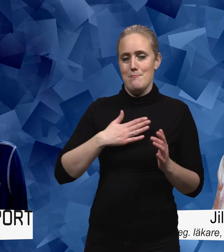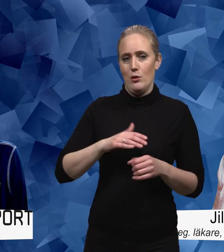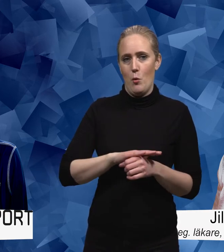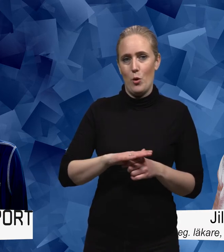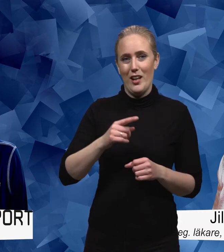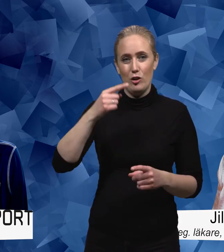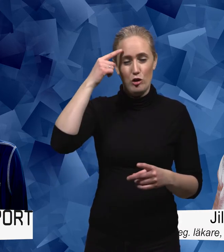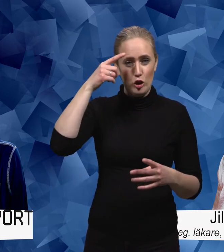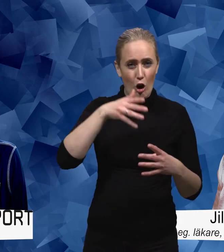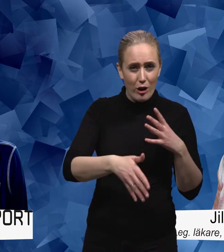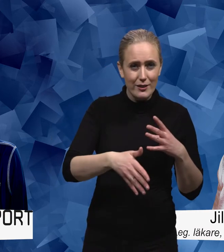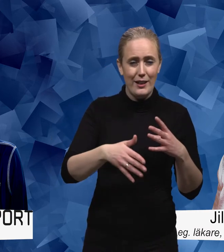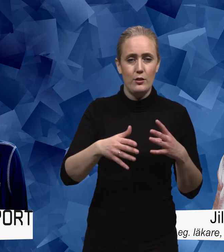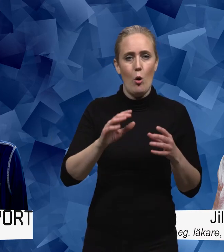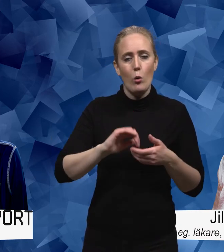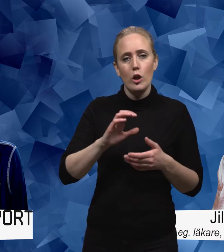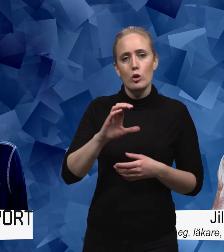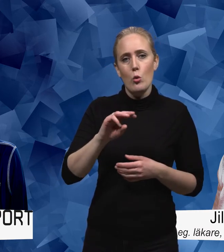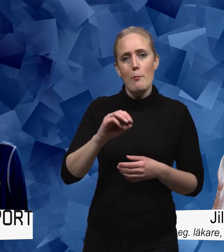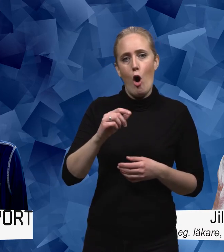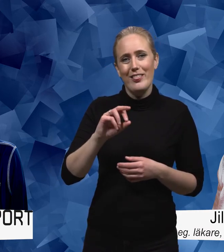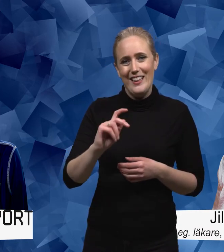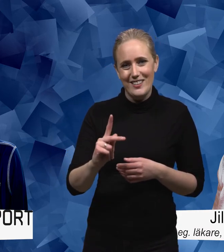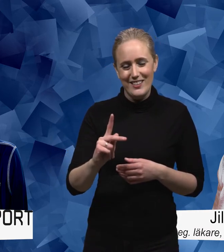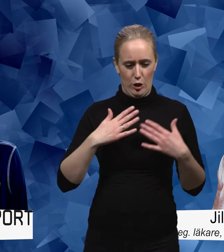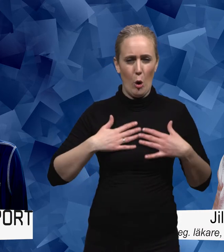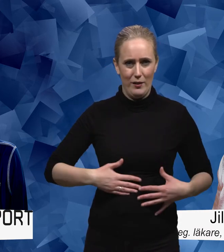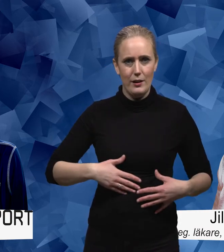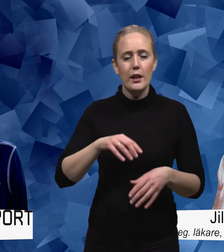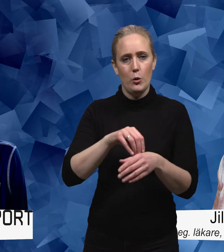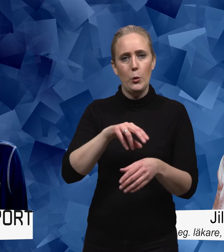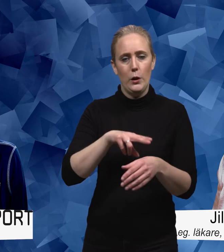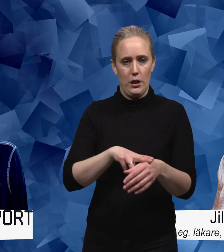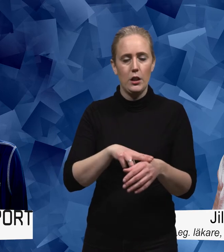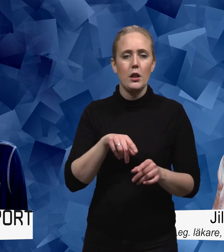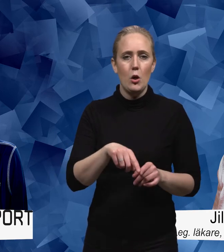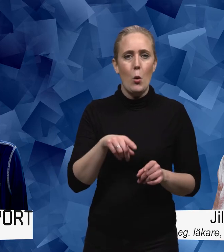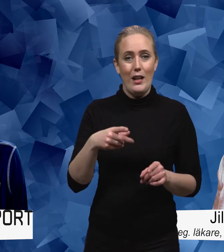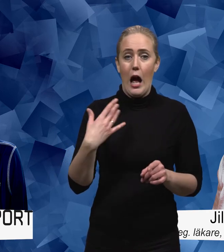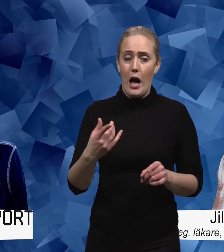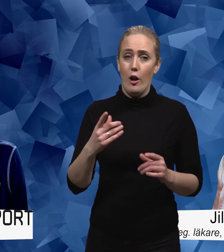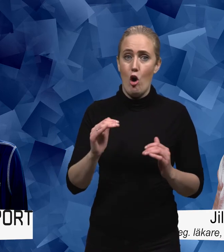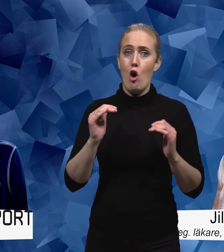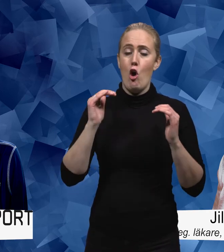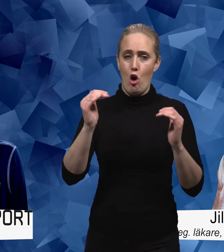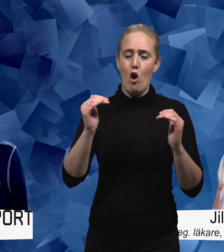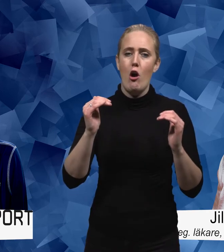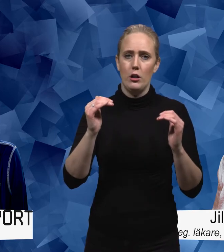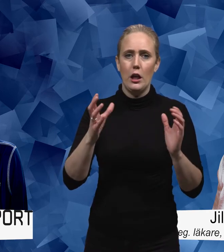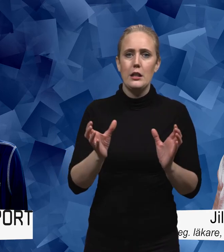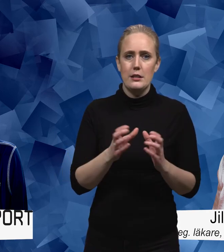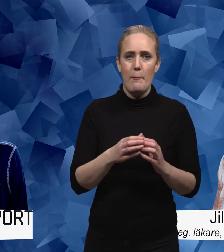sjuklighet och somatisk kroppslig sjuklighet och där vet vi att det är en väldigt hög samsjuklighet att har man